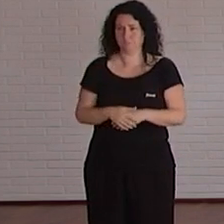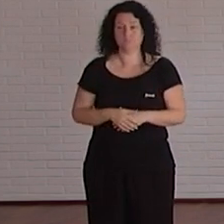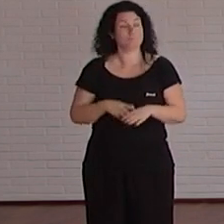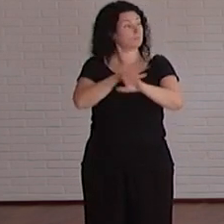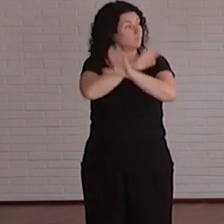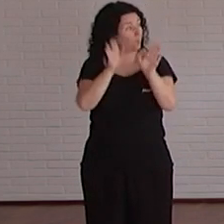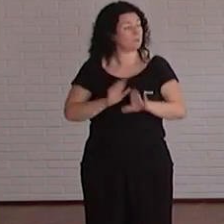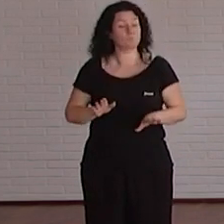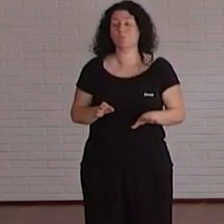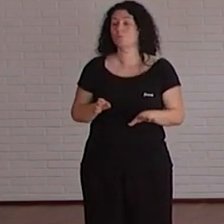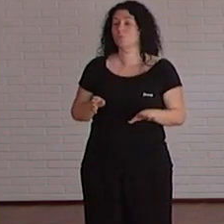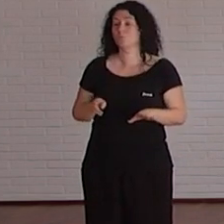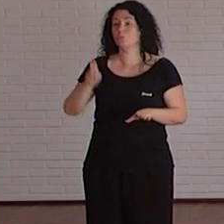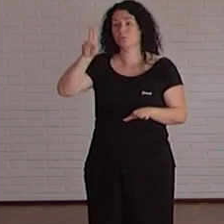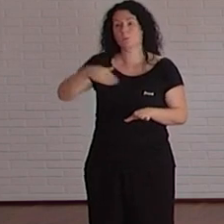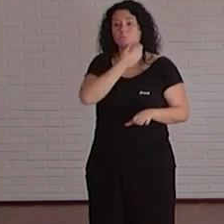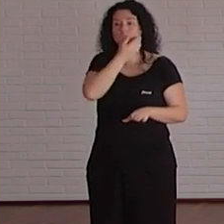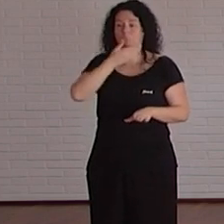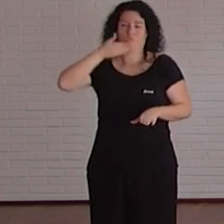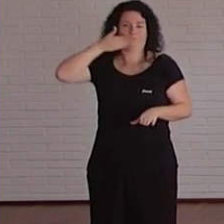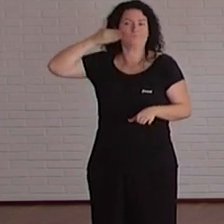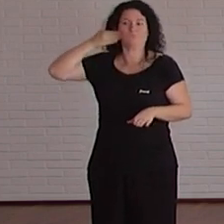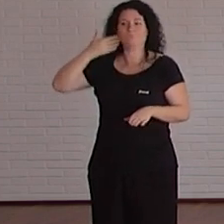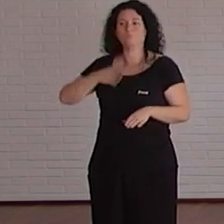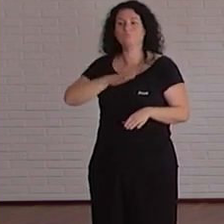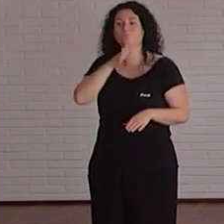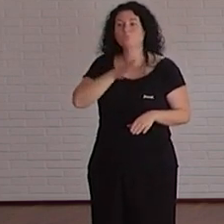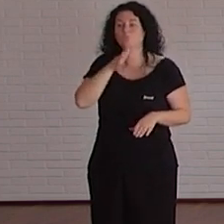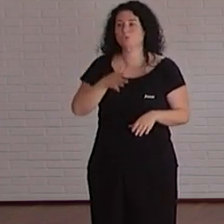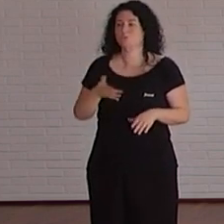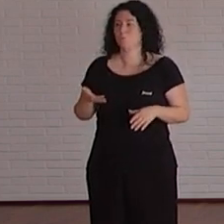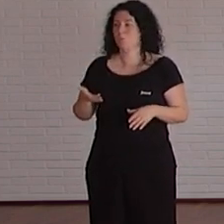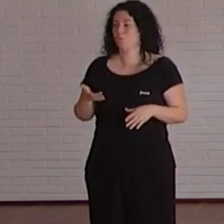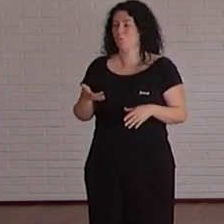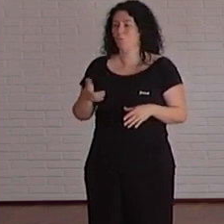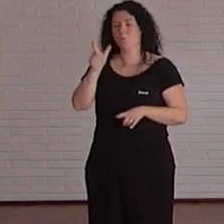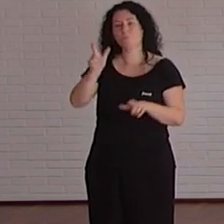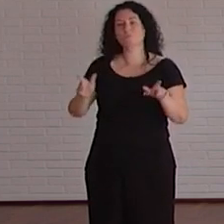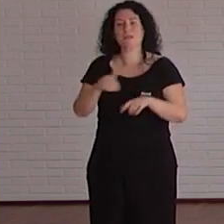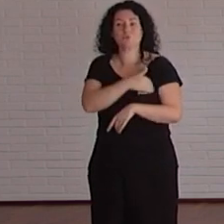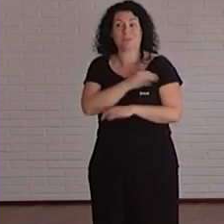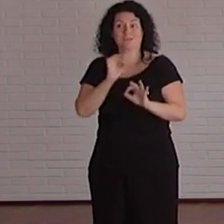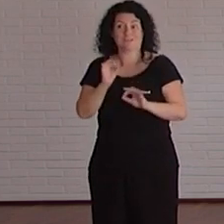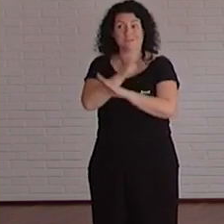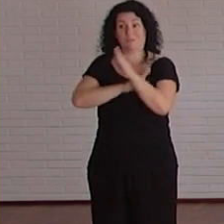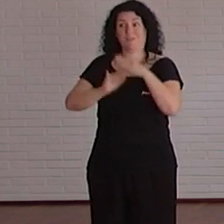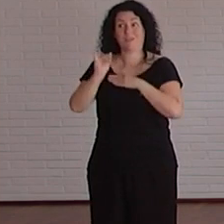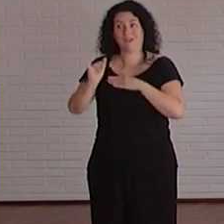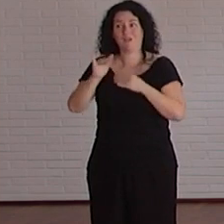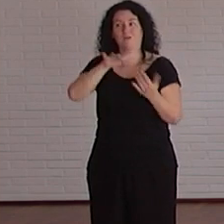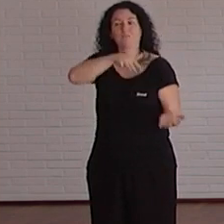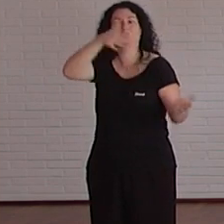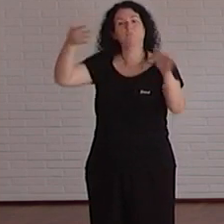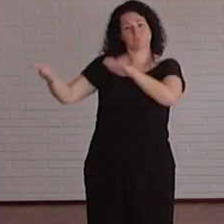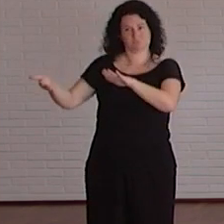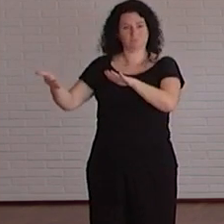último también orgulloso porque el modelo que estamos siguiendo aquí con nuestros estudiantes con discapacidad se está exportando al exterior gracias a la AUGPIC